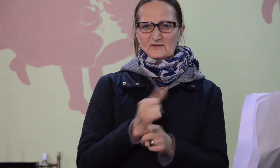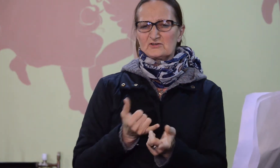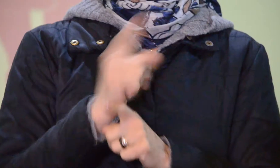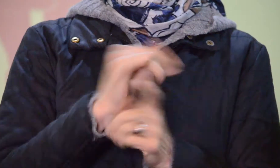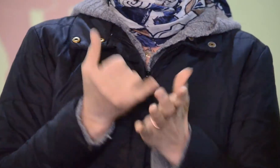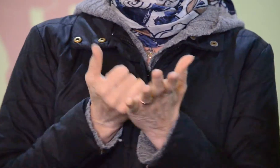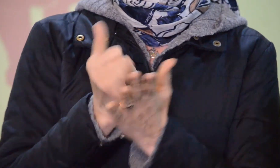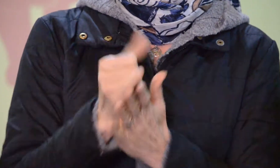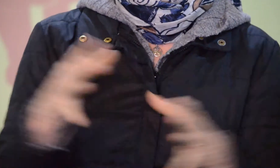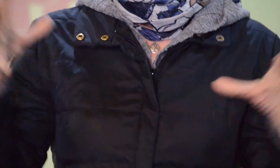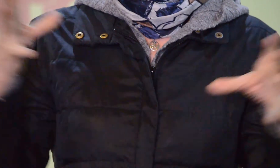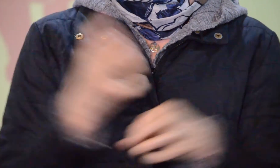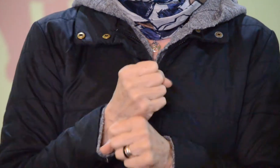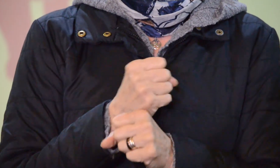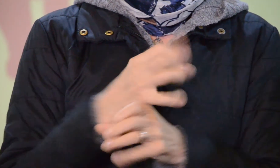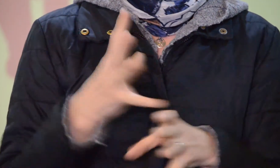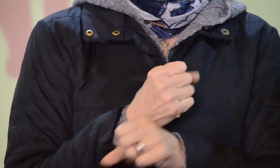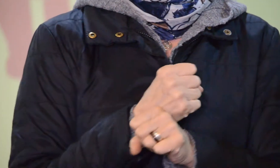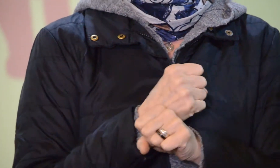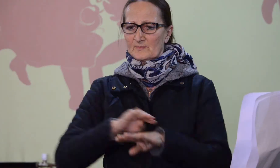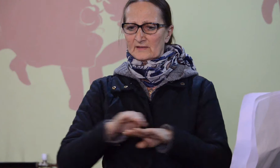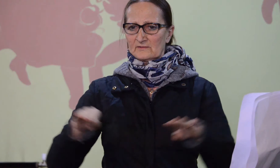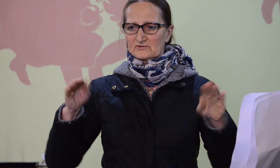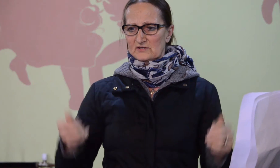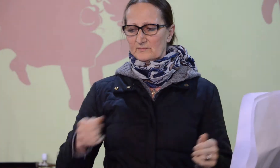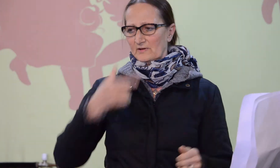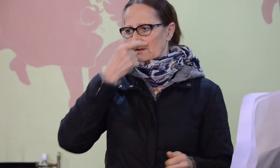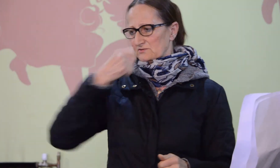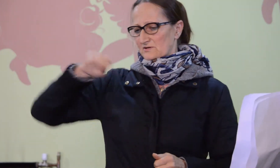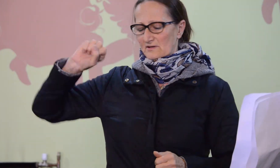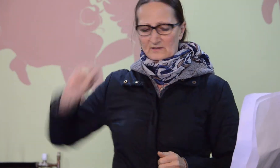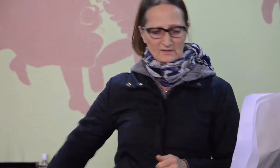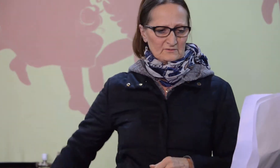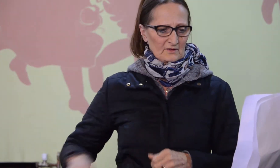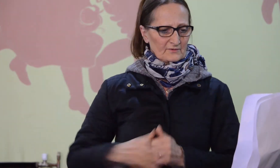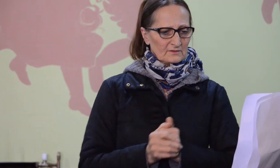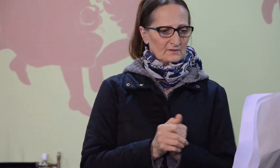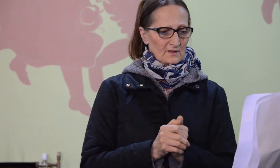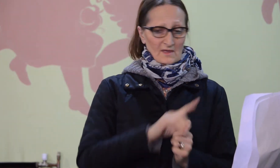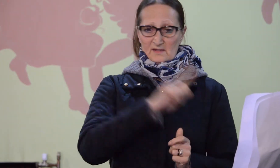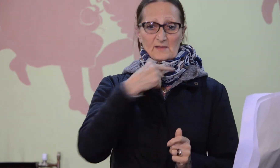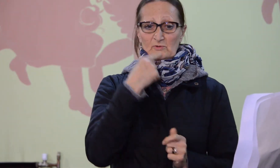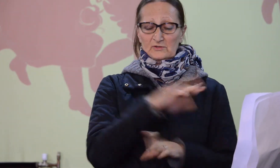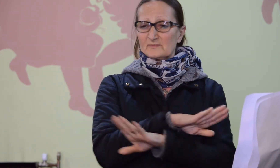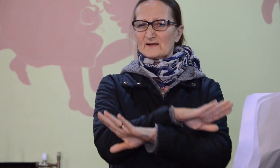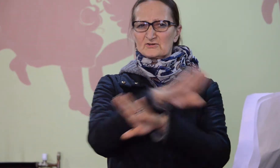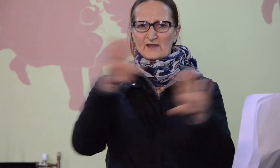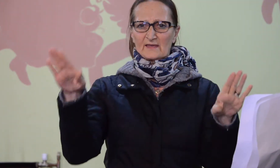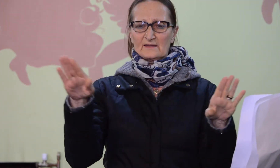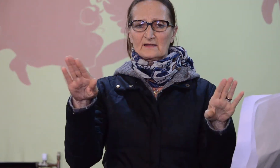megfagyott, elment a sírba, itt hagyott. Nem mondhatom már senkinek, elmondom hát mindenkinek.